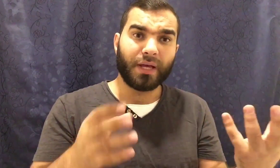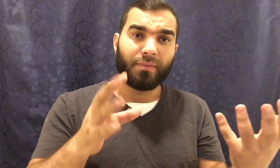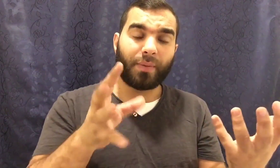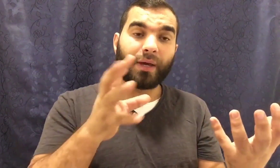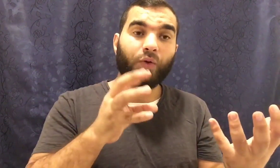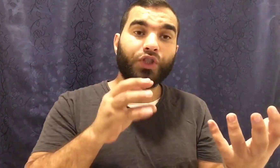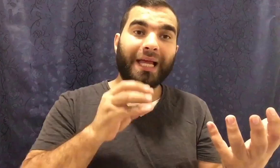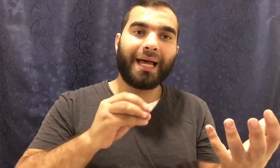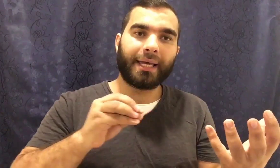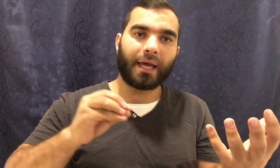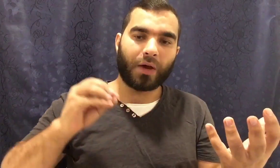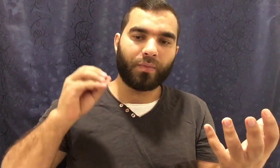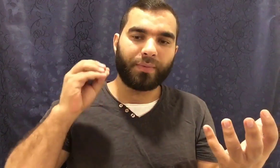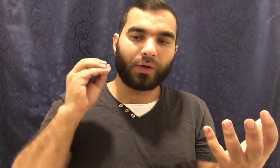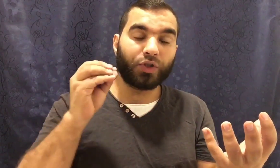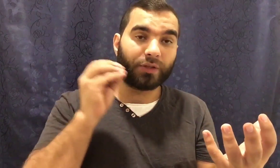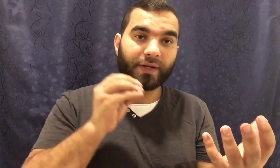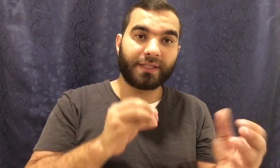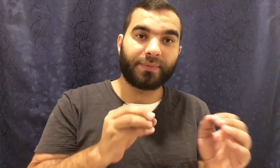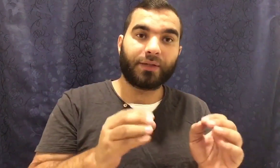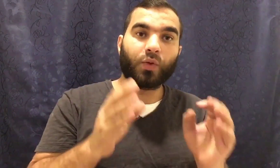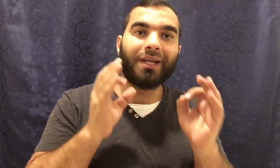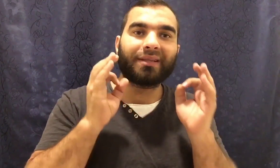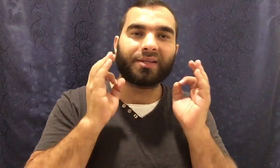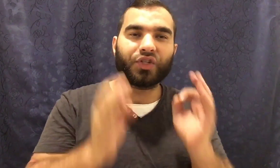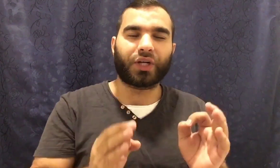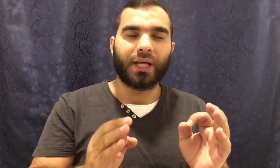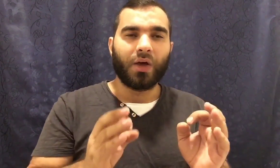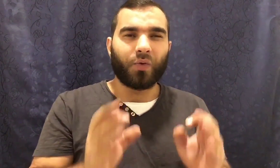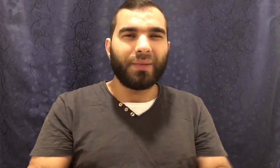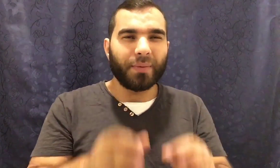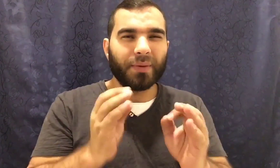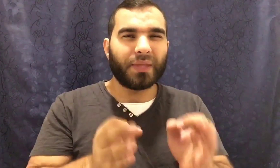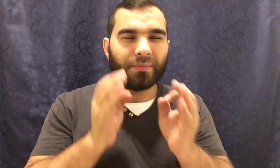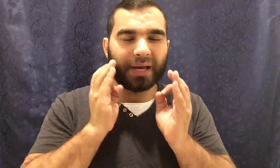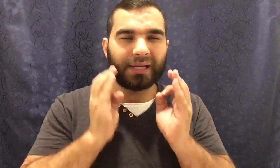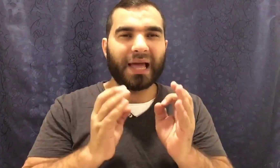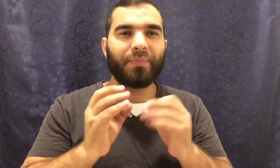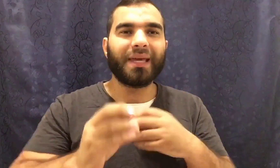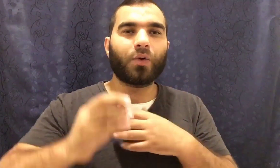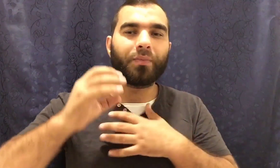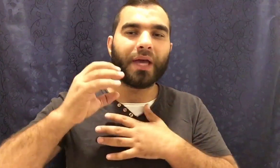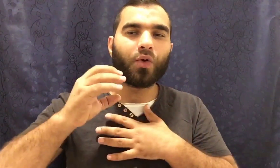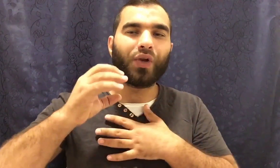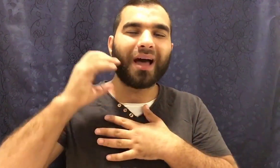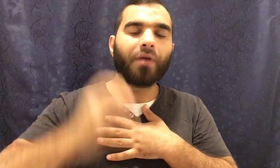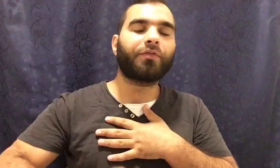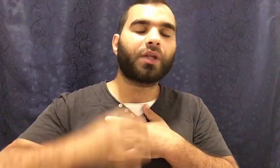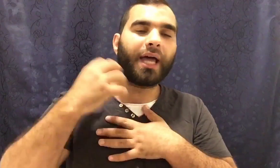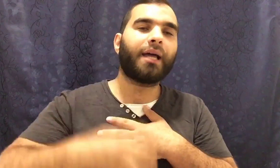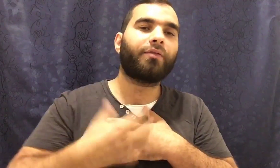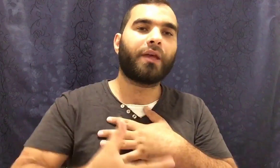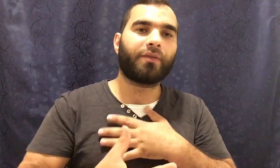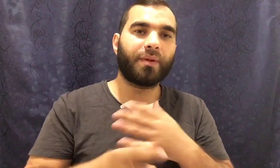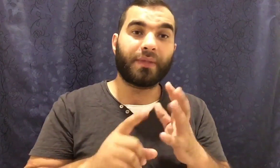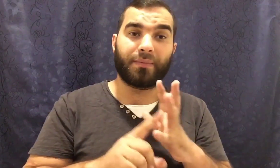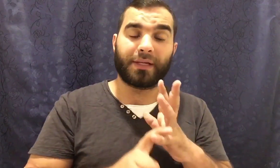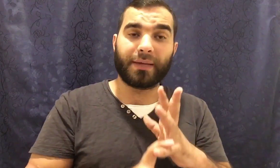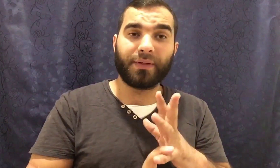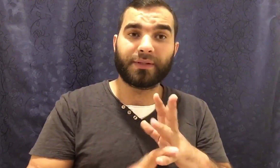ما بيأكلش الحاجة او ما بيأكلش الفرسة بتاعته الا تزجة ولما بيبدأ بأكلها بيأكل افضل حاجة فيها فبيبدأ بالكبد